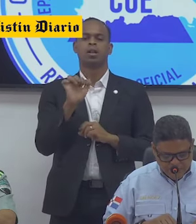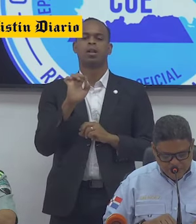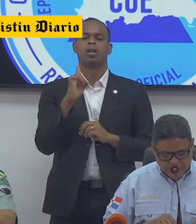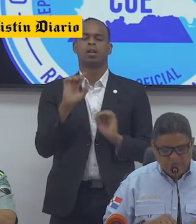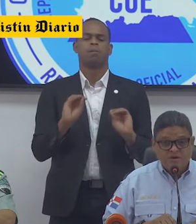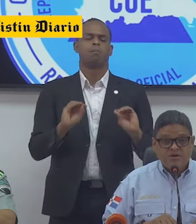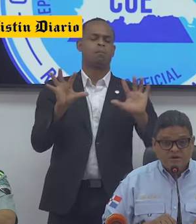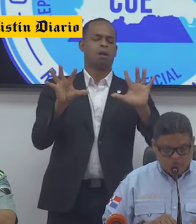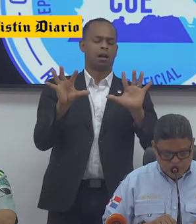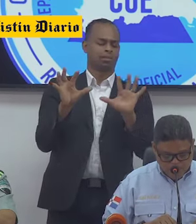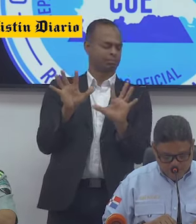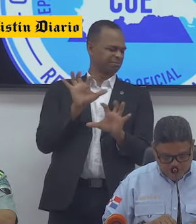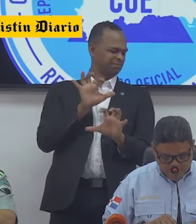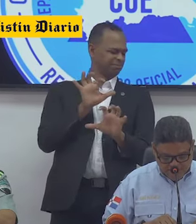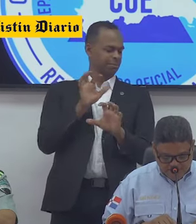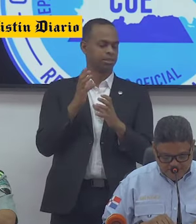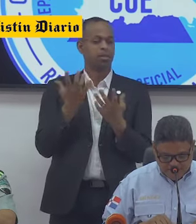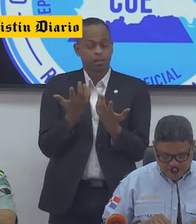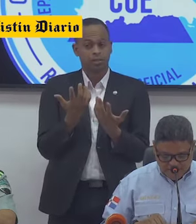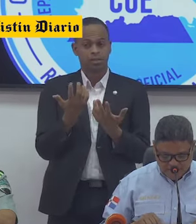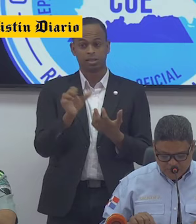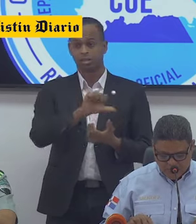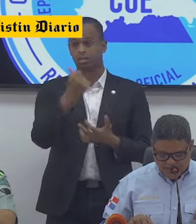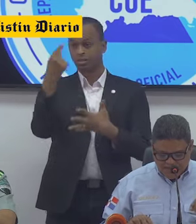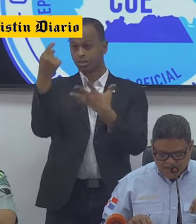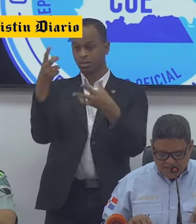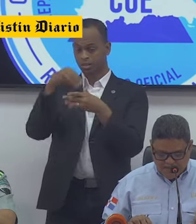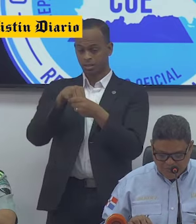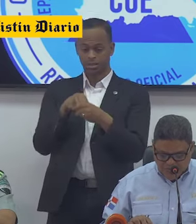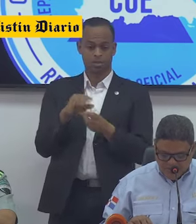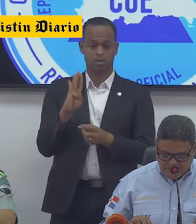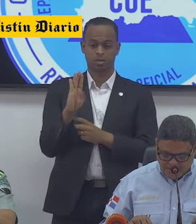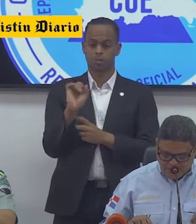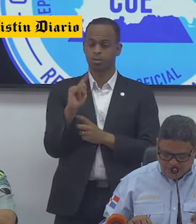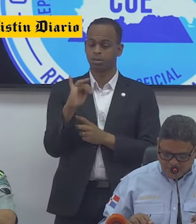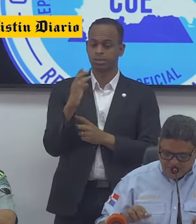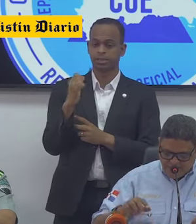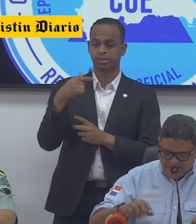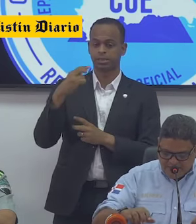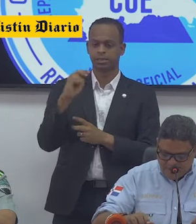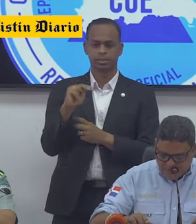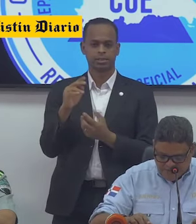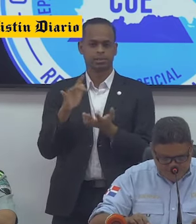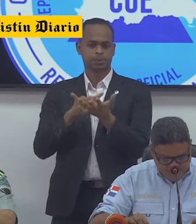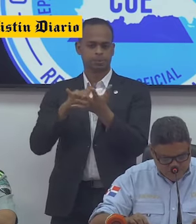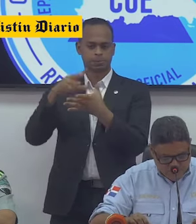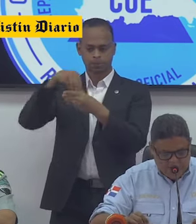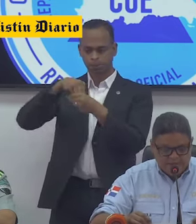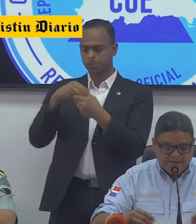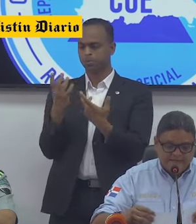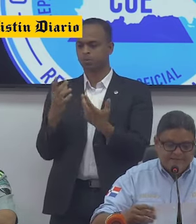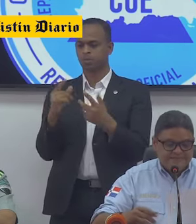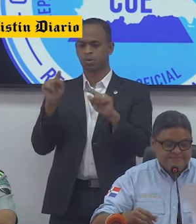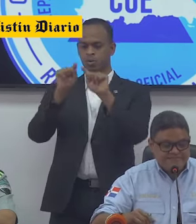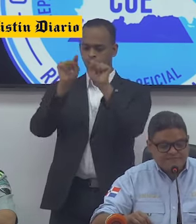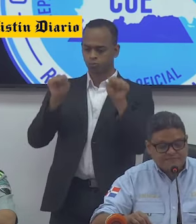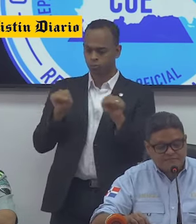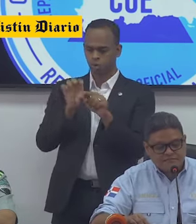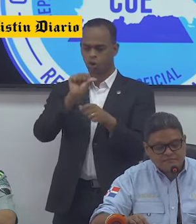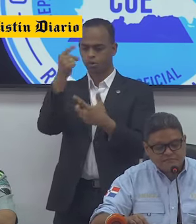transporte público, no disponían de los equipos botiquín, triángulo o extintor de respuesta en caso de emergencia.